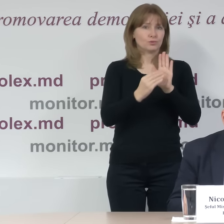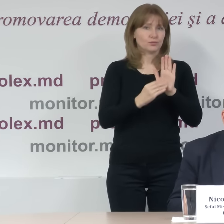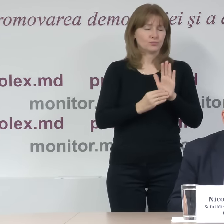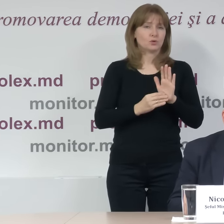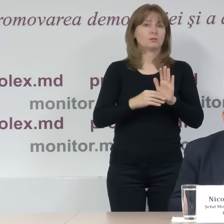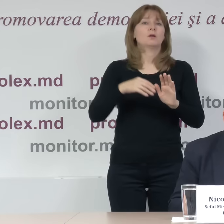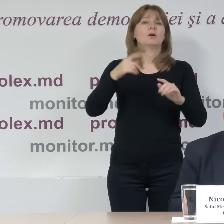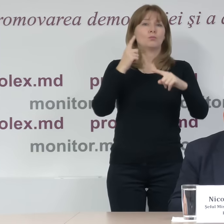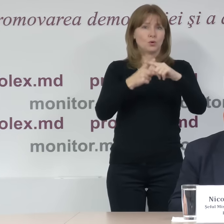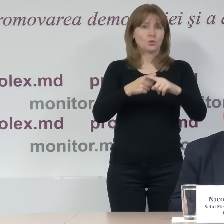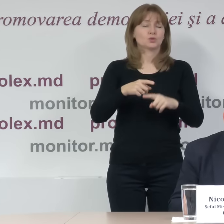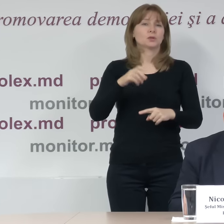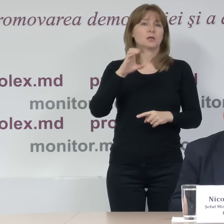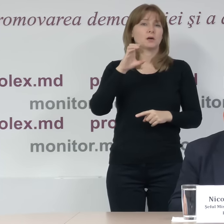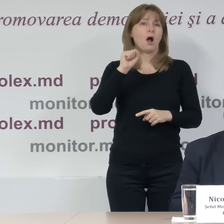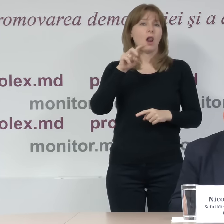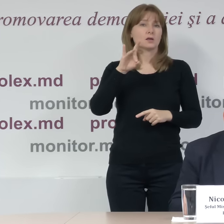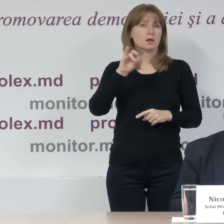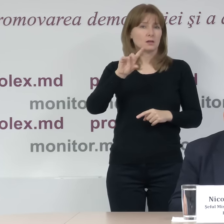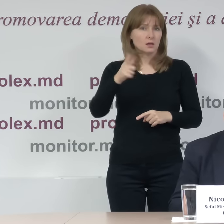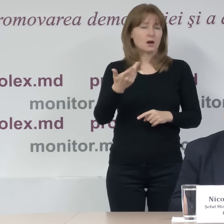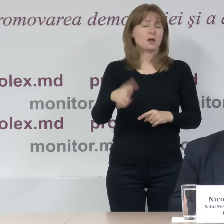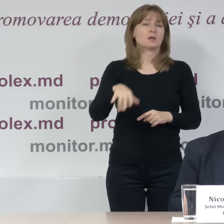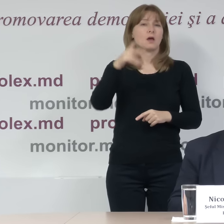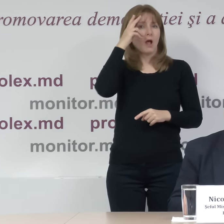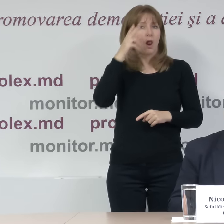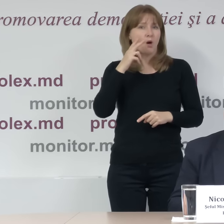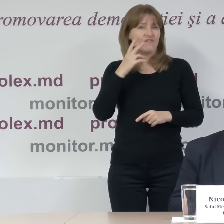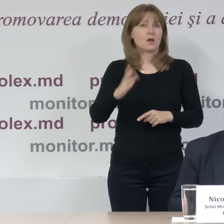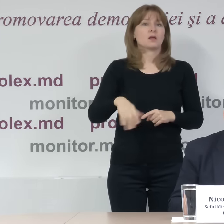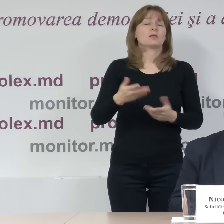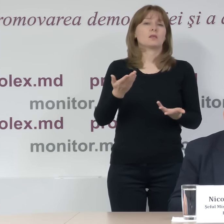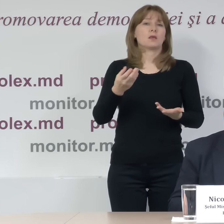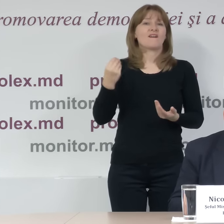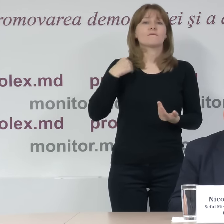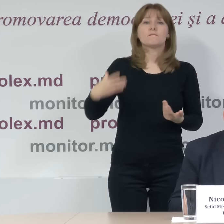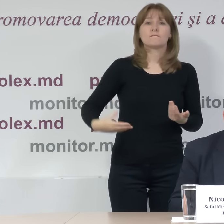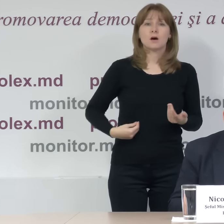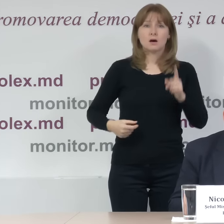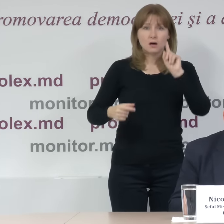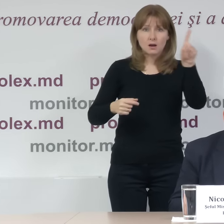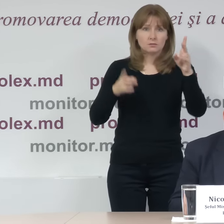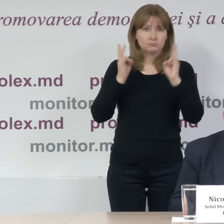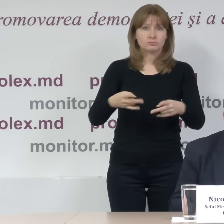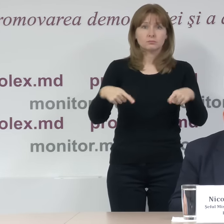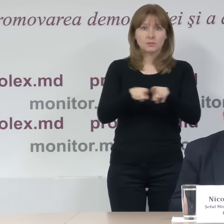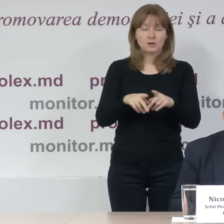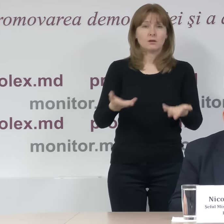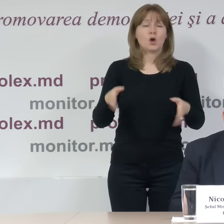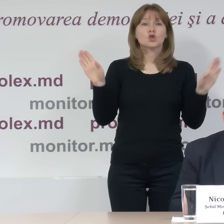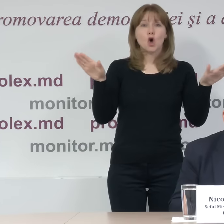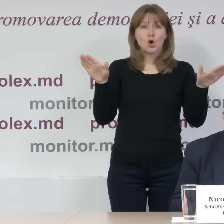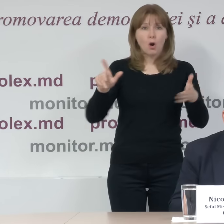Milește, Emice, Loveni, Alexandreini, Sângerei, Dubna, Soroka, în Republica Franceză, Montreux, în Văsoca,